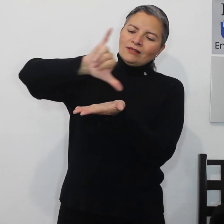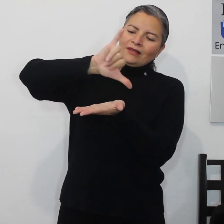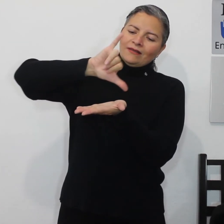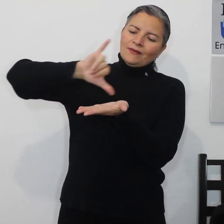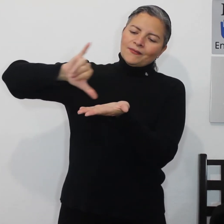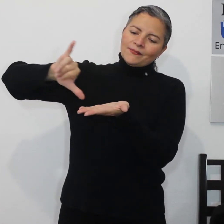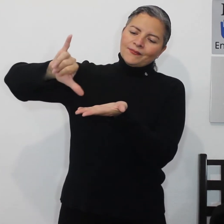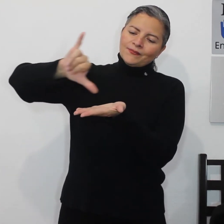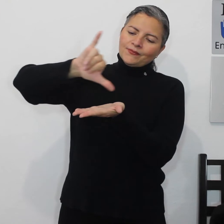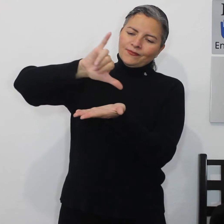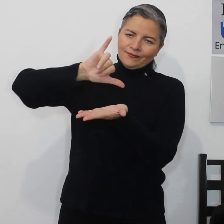aceite